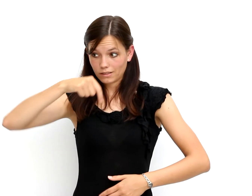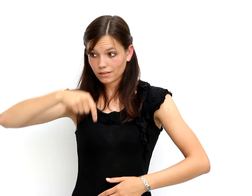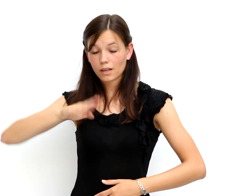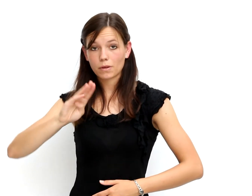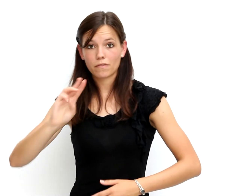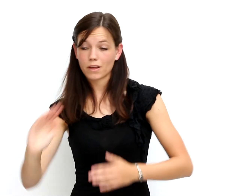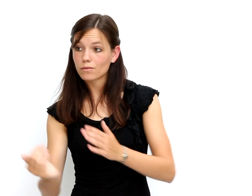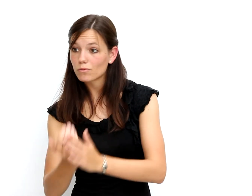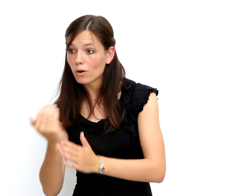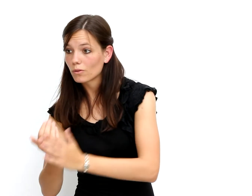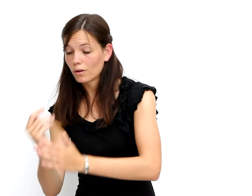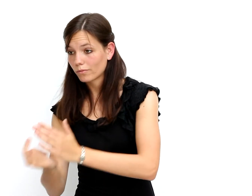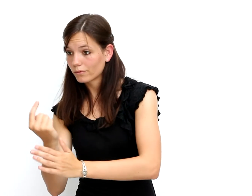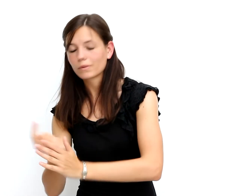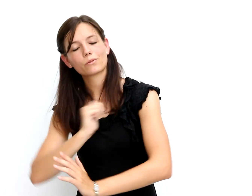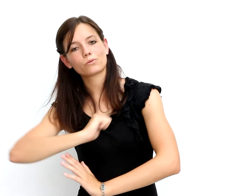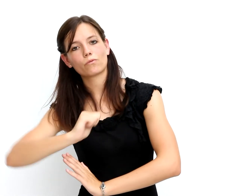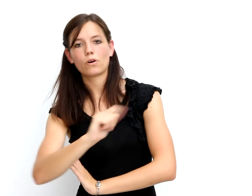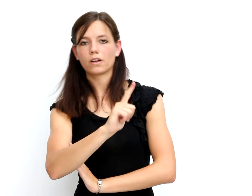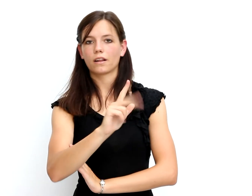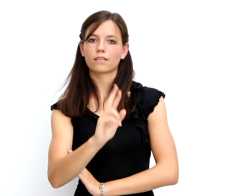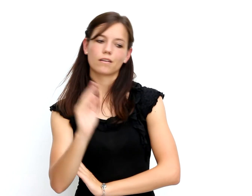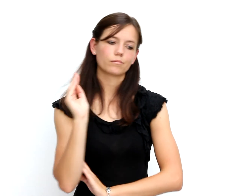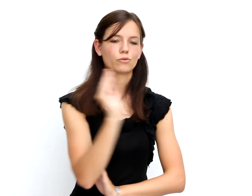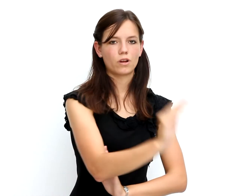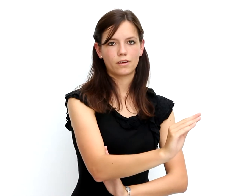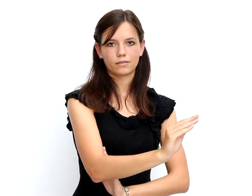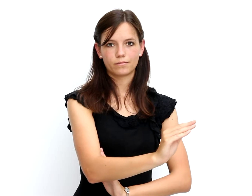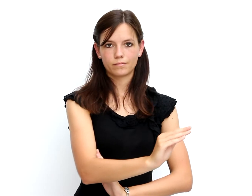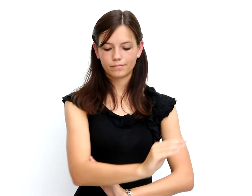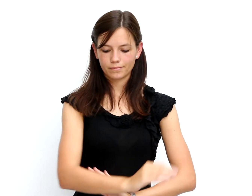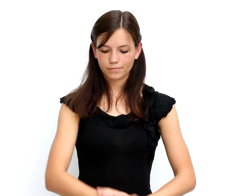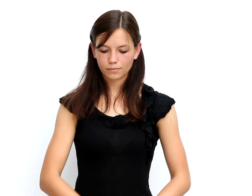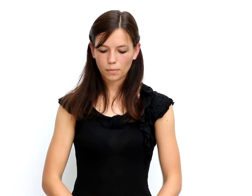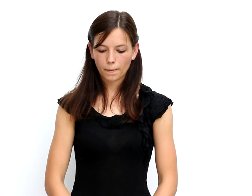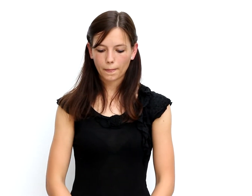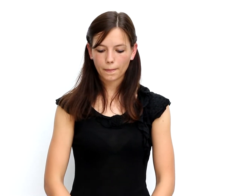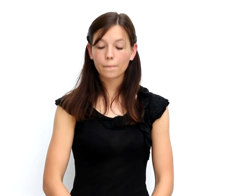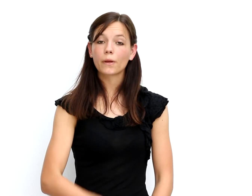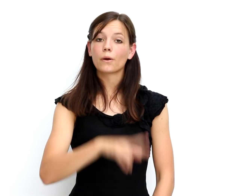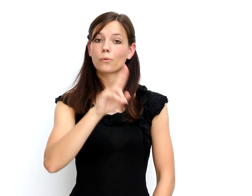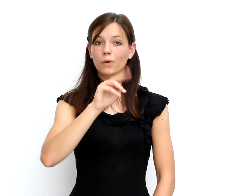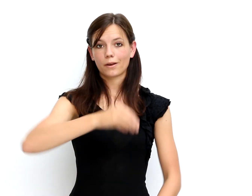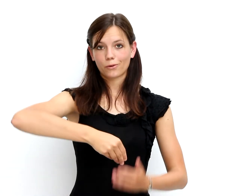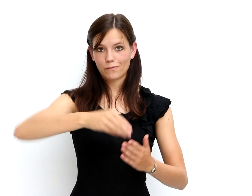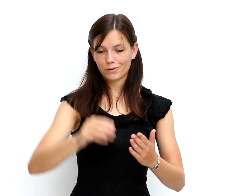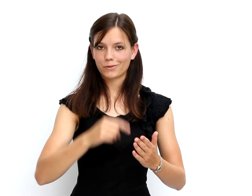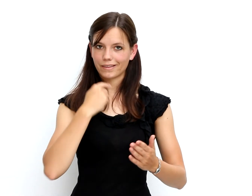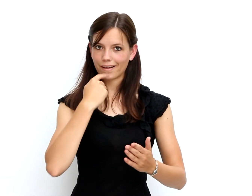Sollte es im BBW Neuerungen oder wichtige Neuigkeiten geben, werden diese sofort an den Lehrlingsrat vermittelt. Die UN